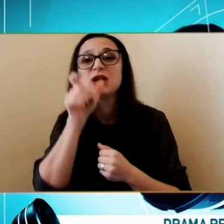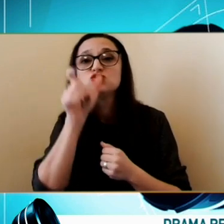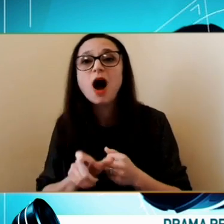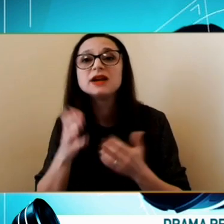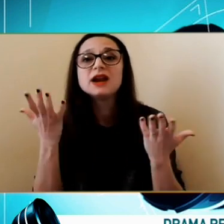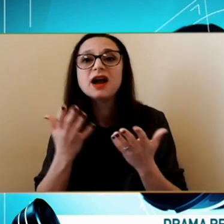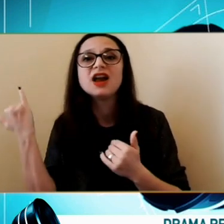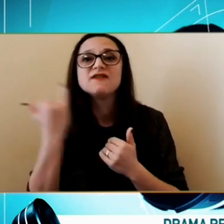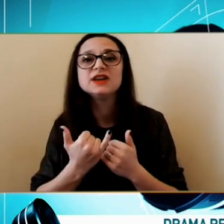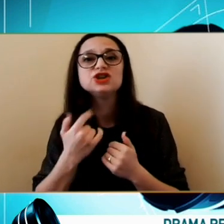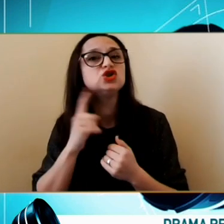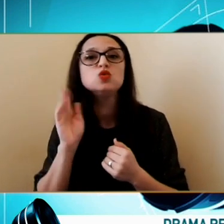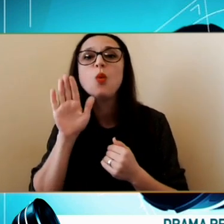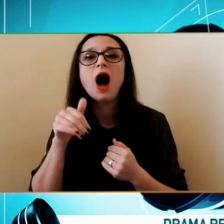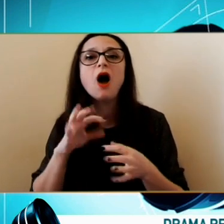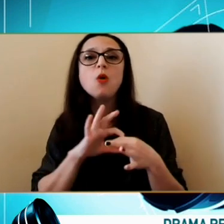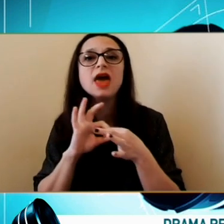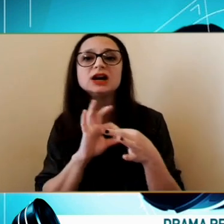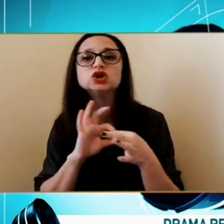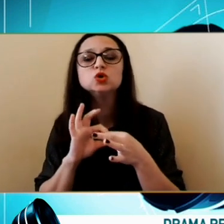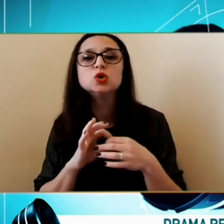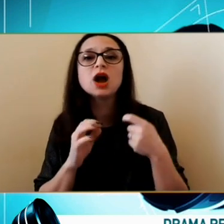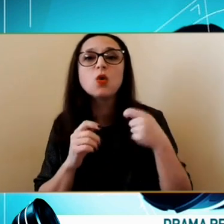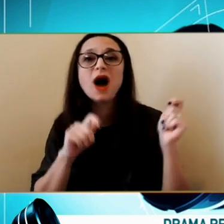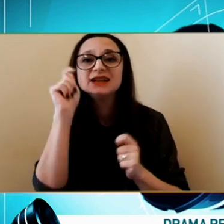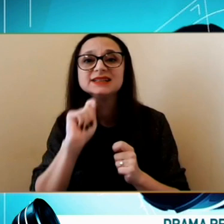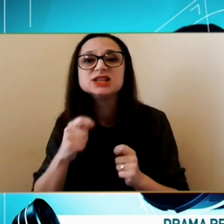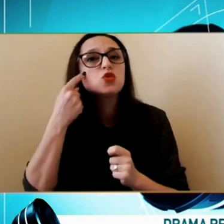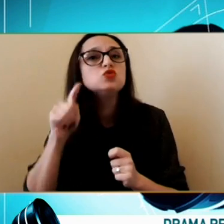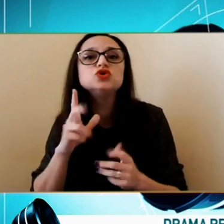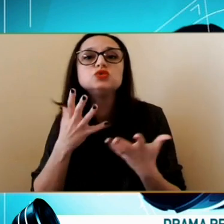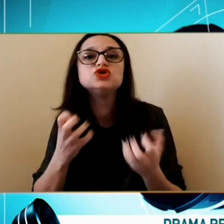care nu au legătura Afară Nu știu ce să facă